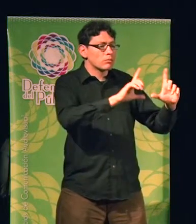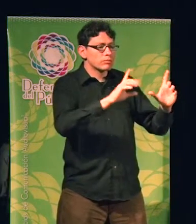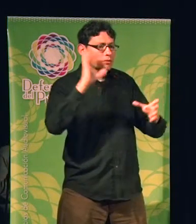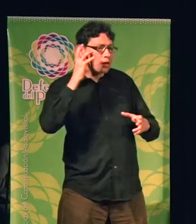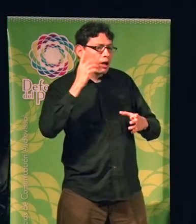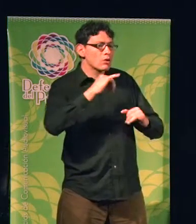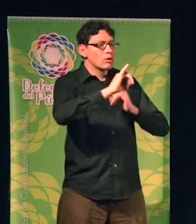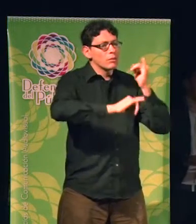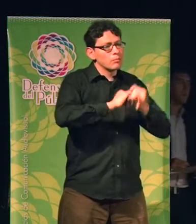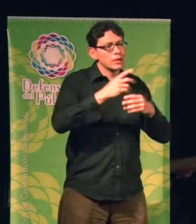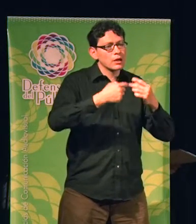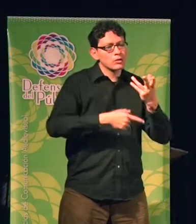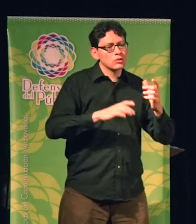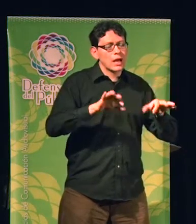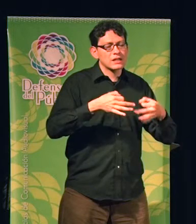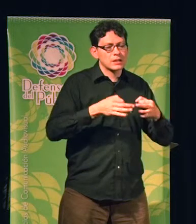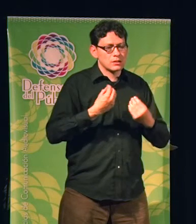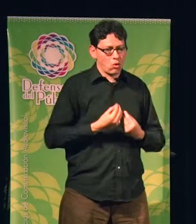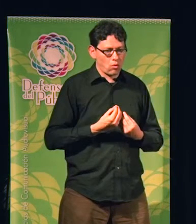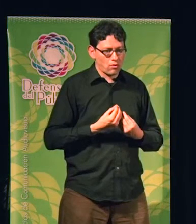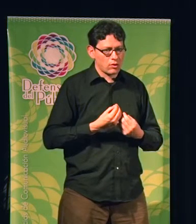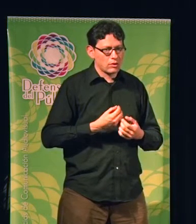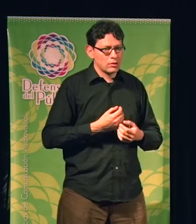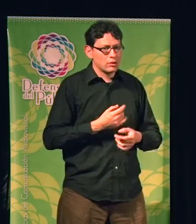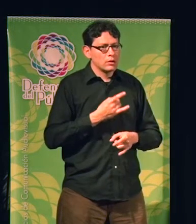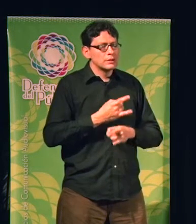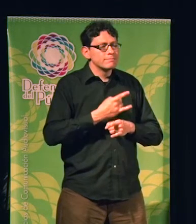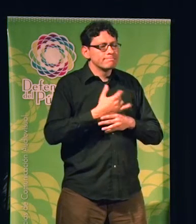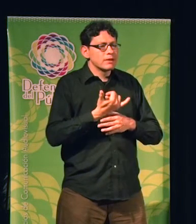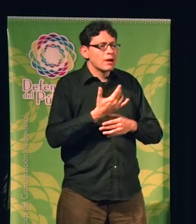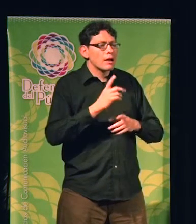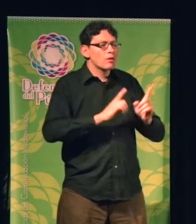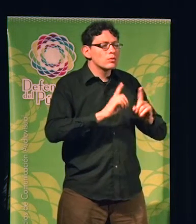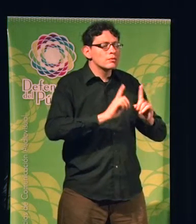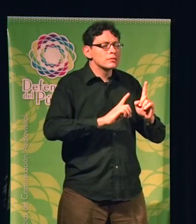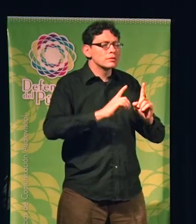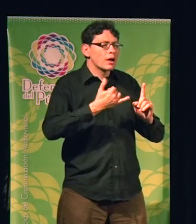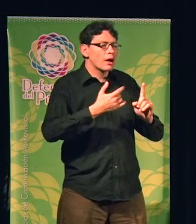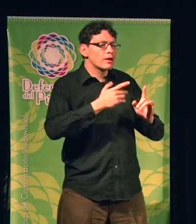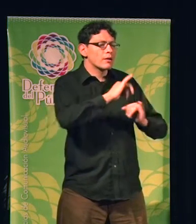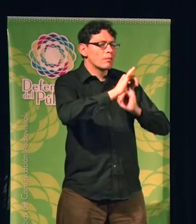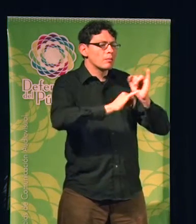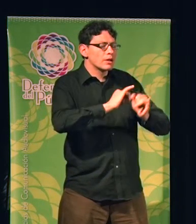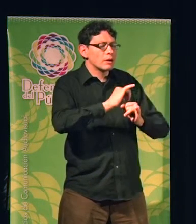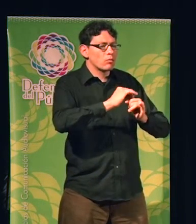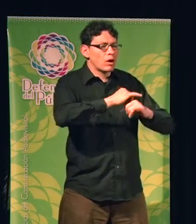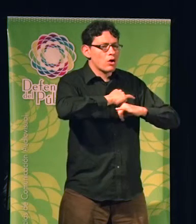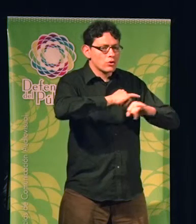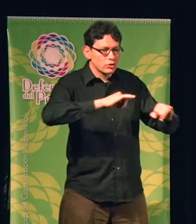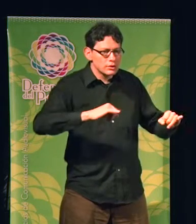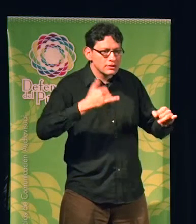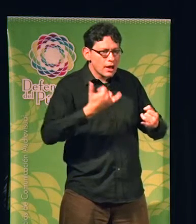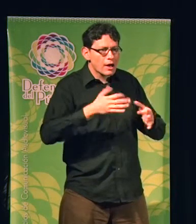Hay a veces alguna tendencia en los medios a confundir las noticias científicas con